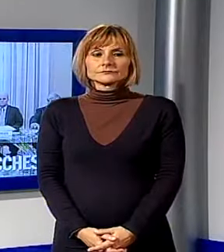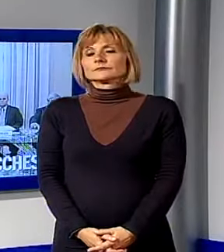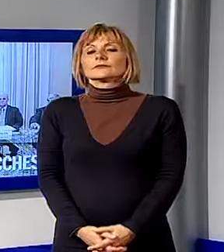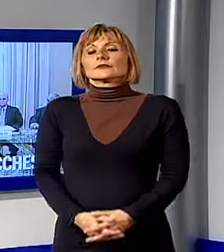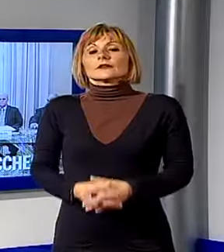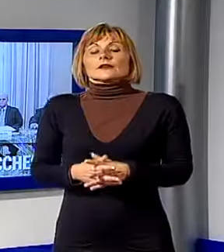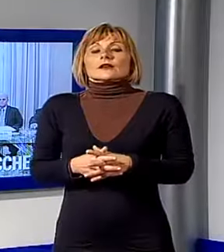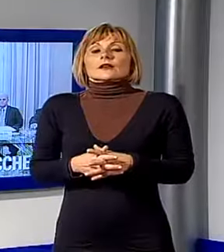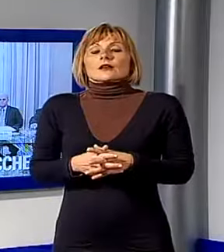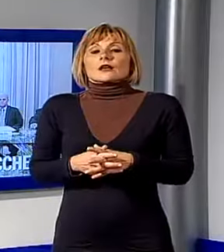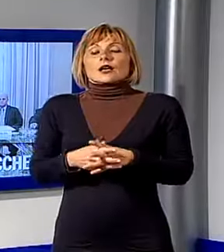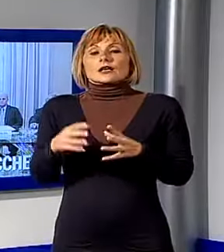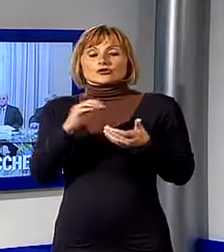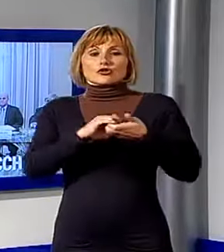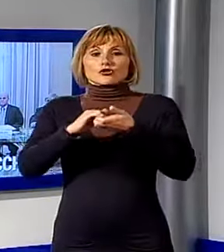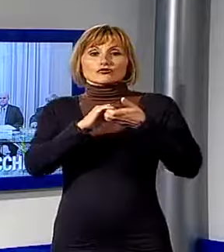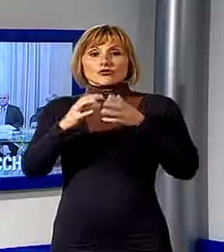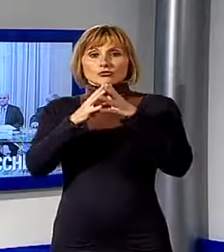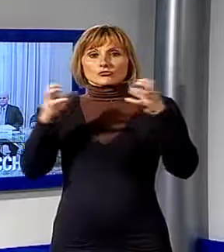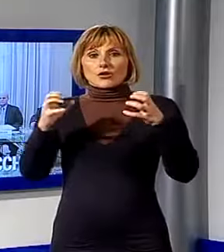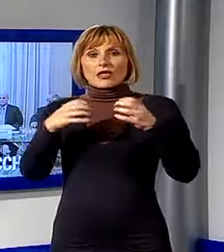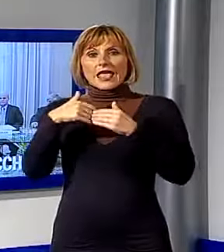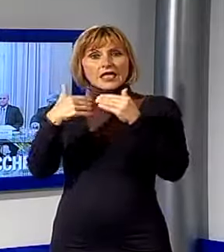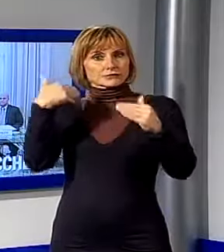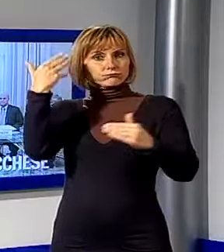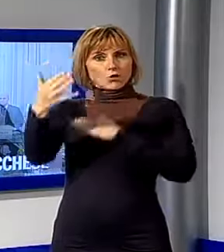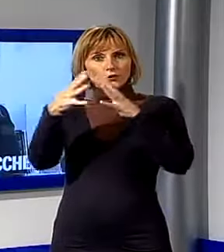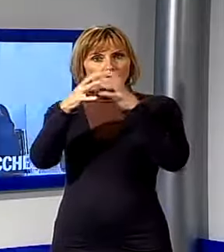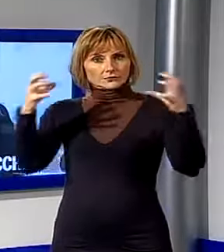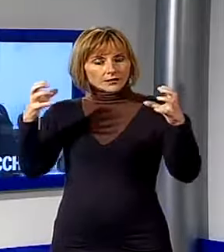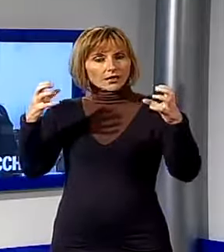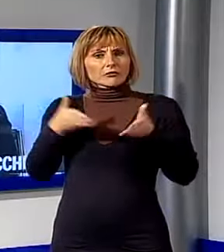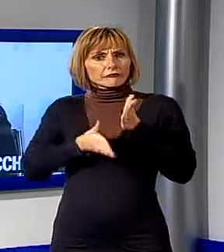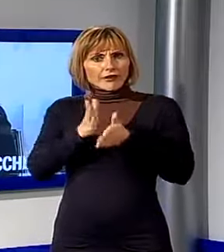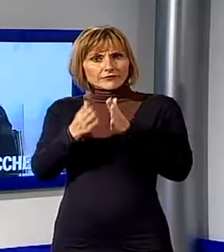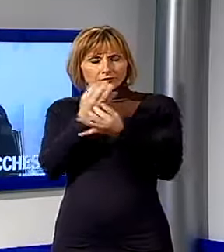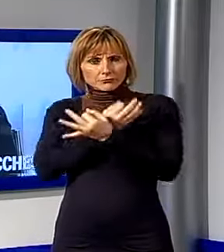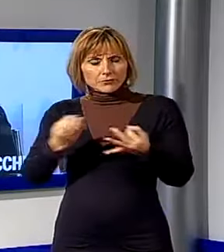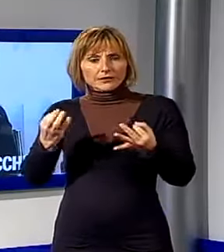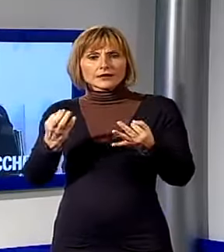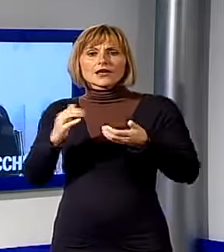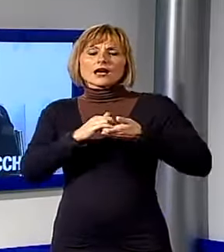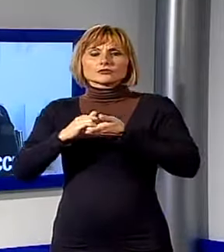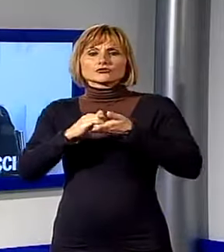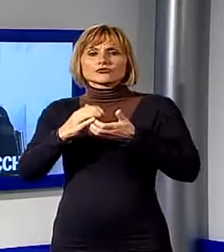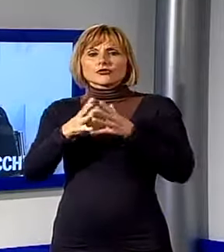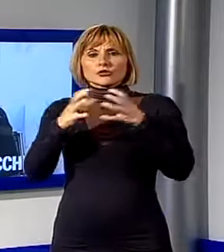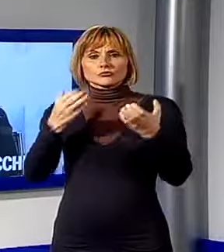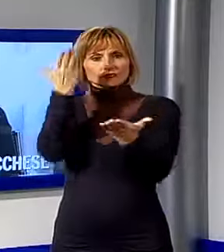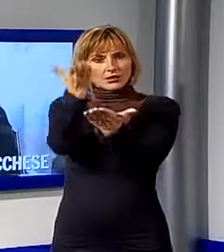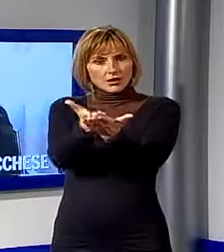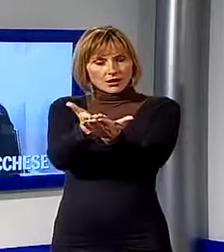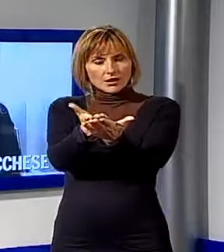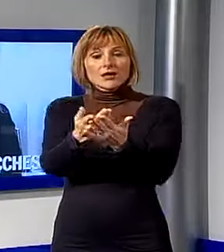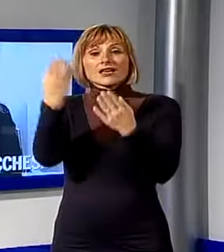Chi è nell'export dell'industria lucchese? Lo dicono i dati di fine anno presentati da Sindustria. Malissimo il